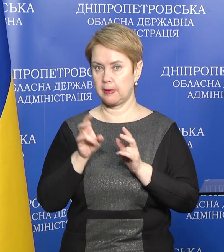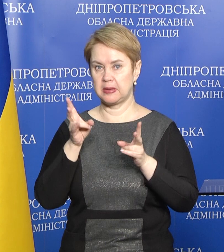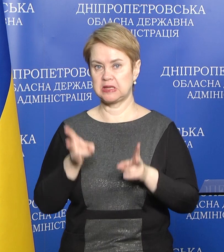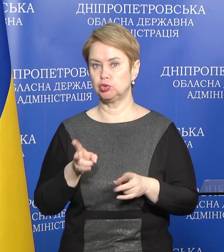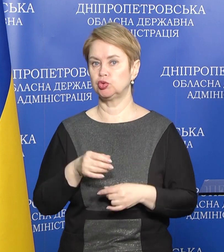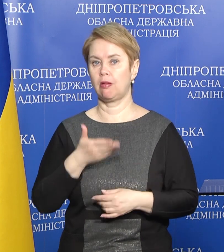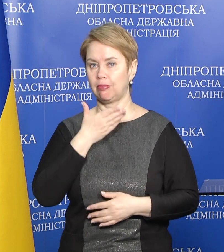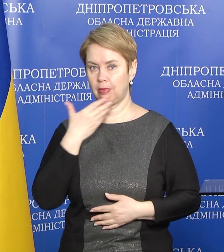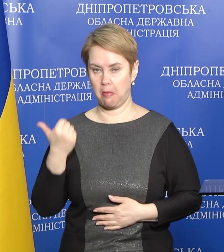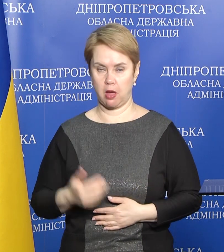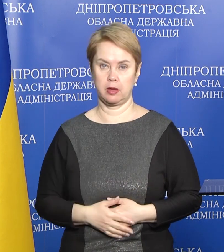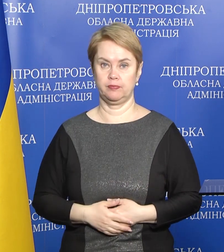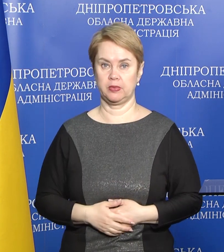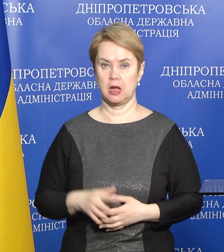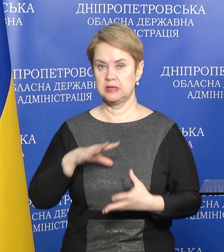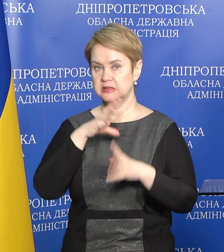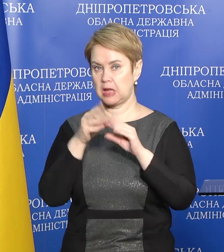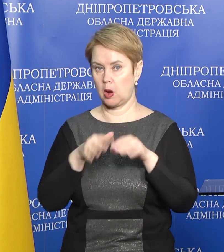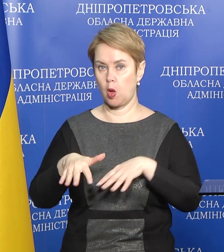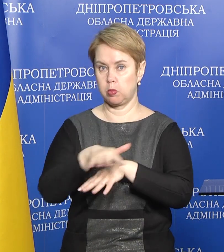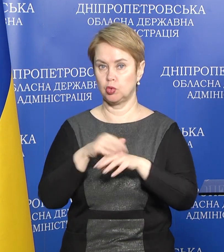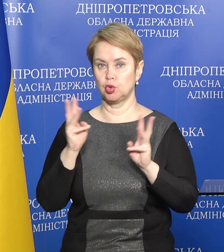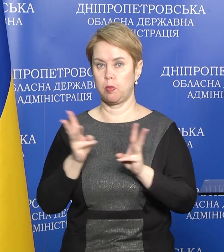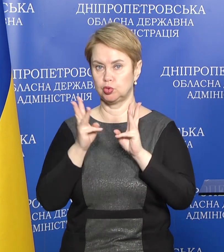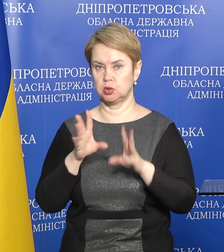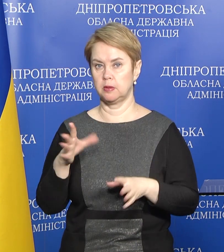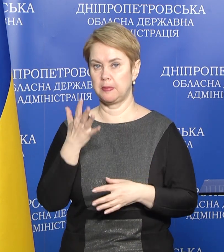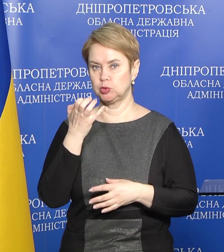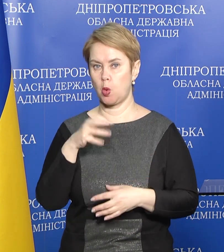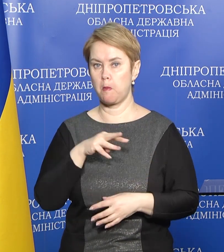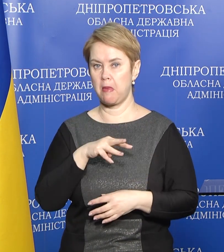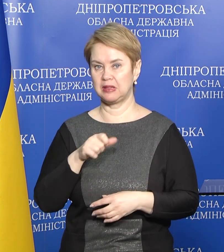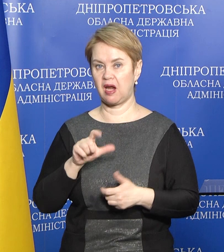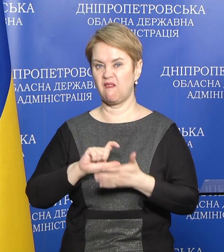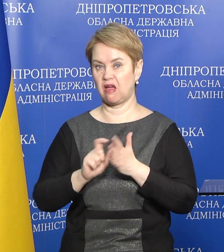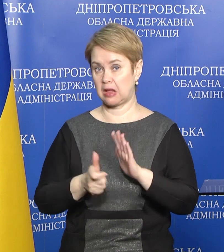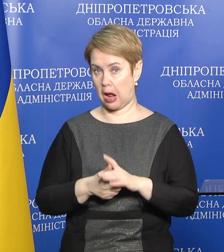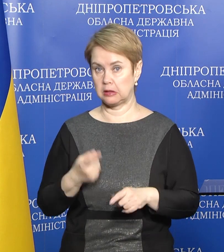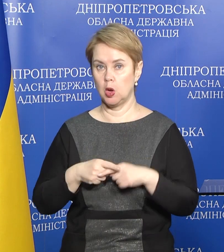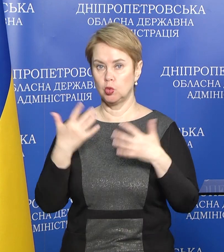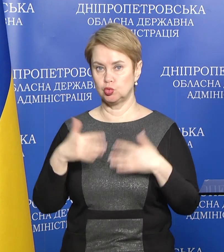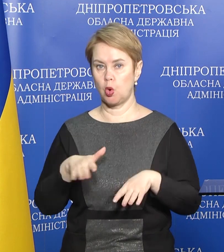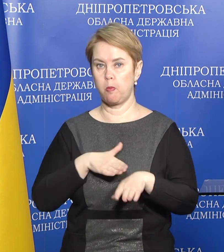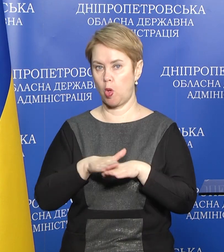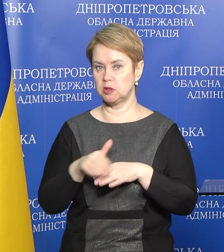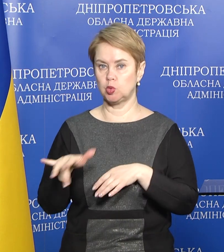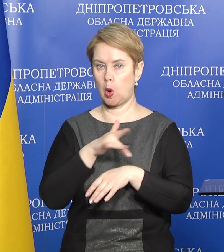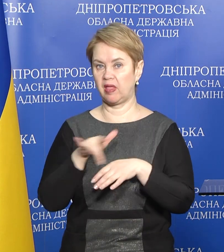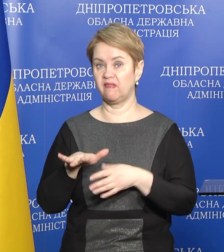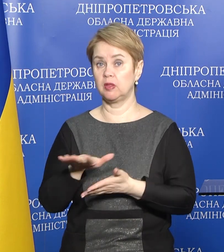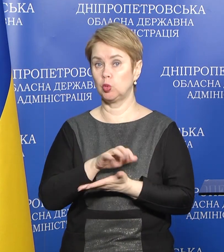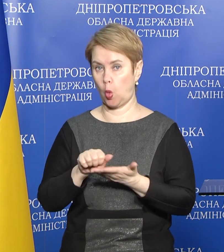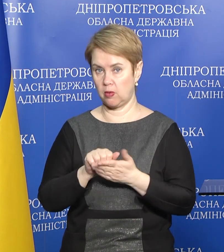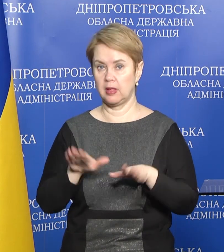постраждалих немає. Загальна площа пожежі сягала 500 метрів квадратних, її вже повністю ліквідовано.